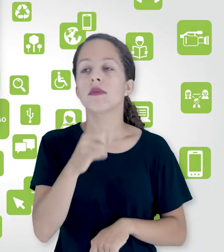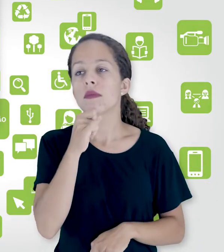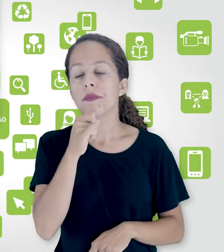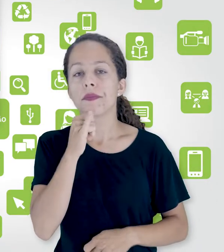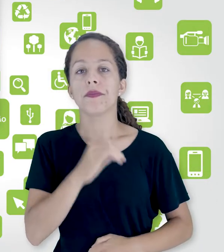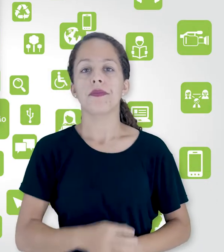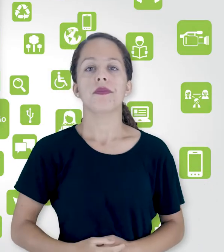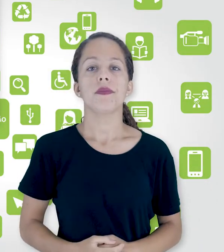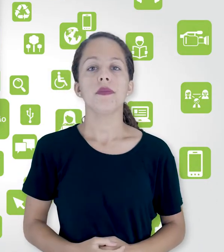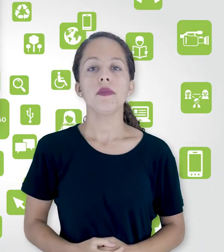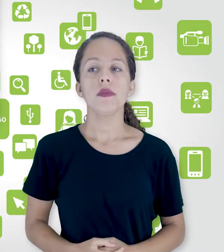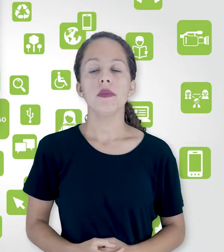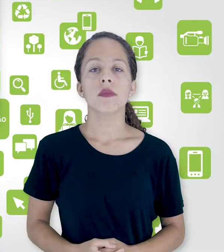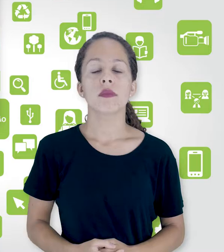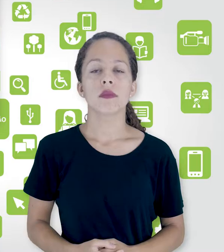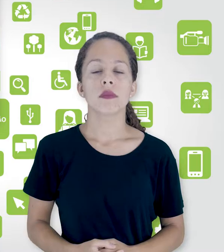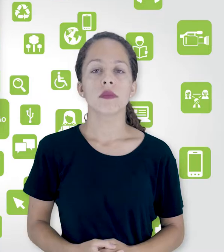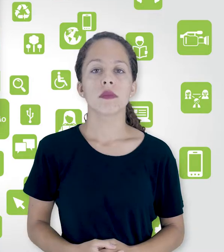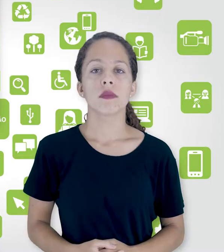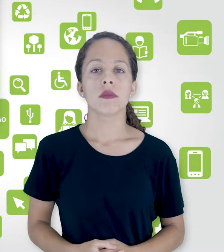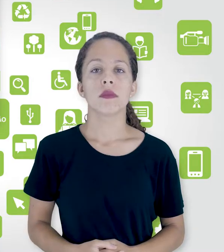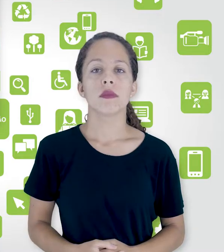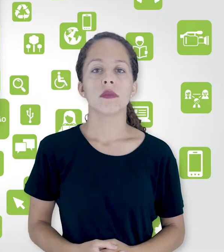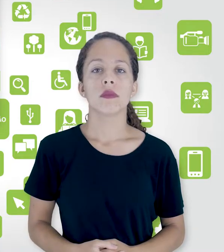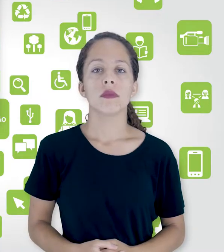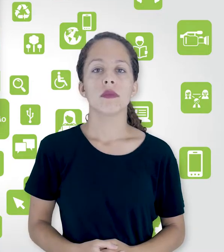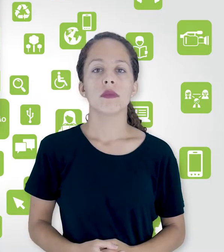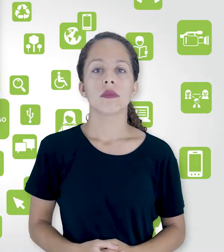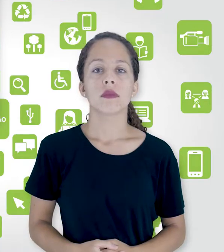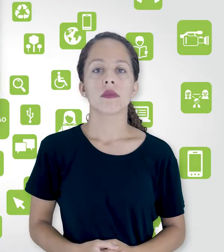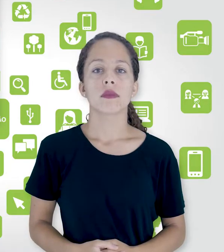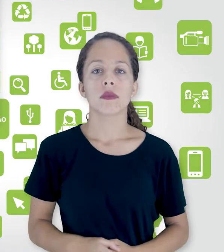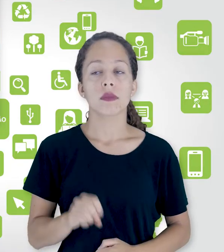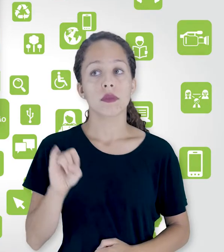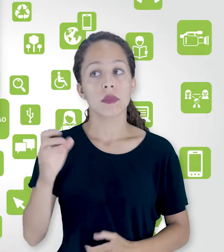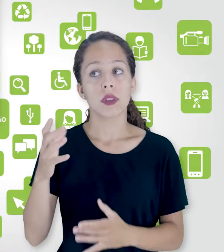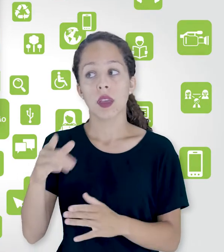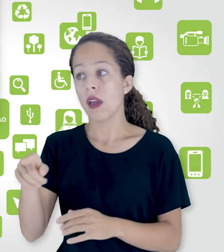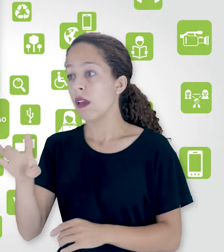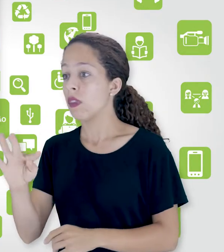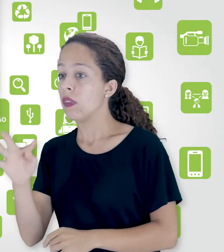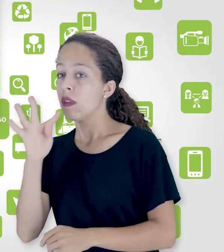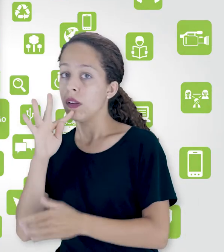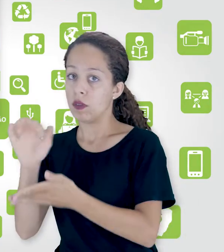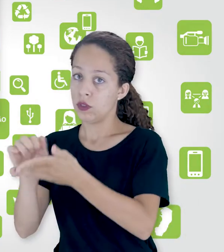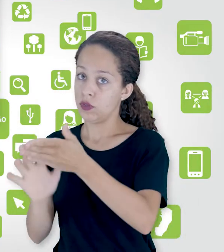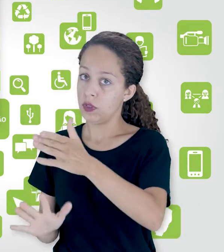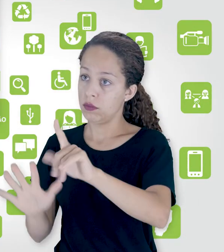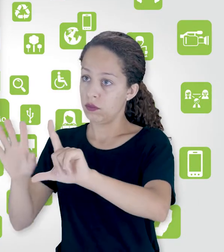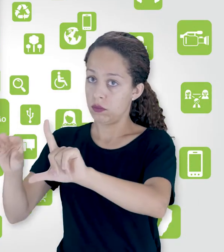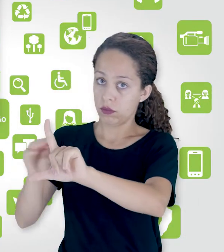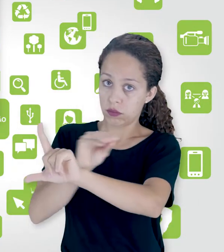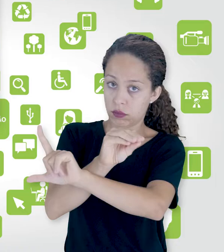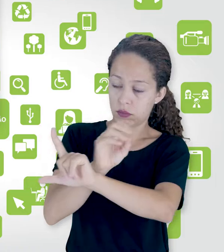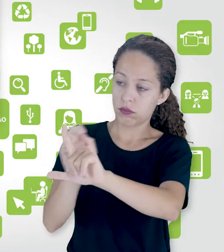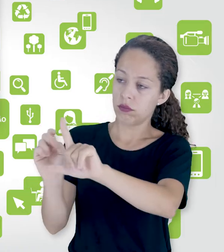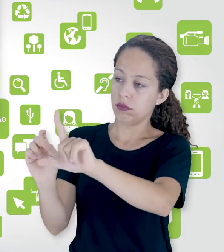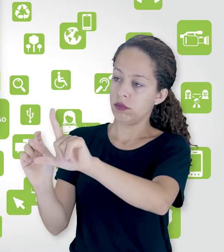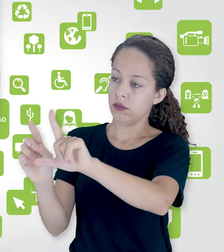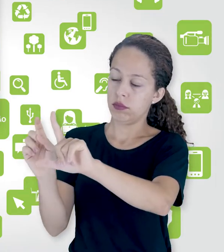exemplo, se eu quisesse importar aqui essa tarefa, precisaria habilitar aqui e selecionar ela.